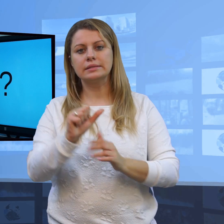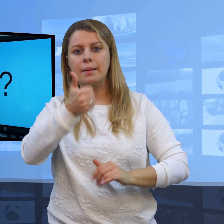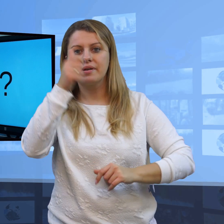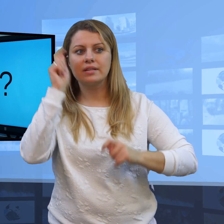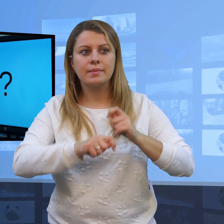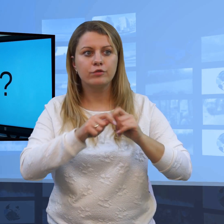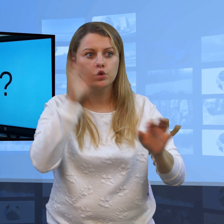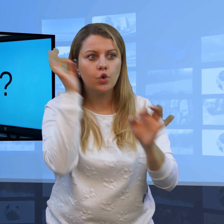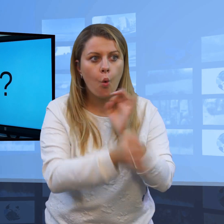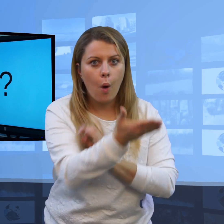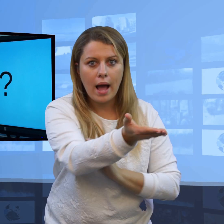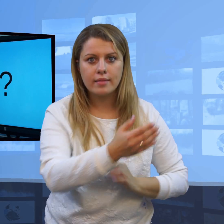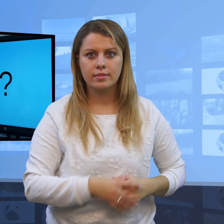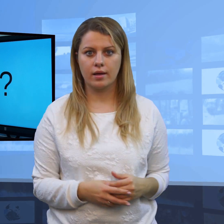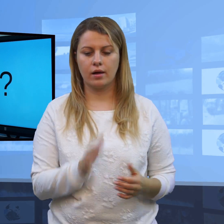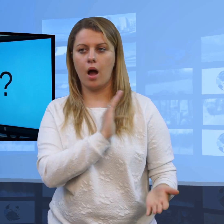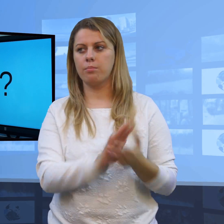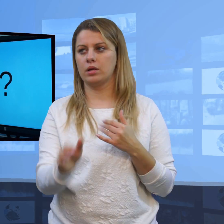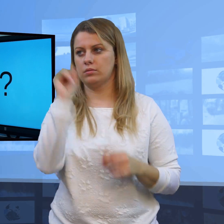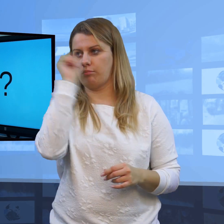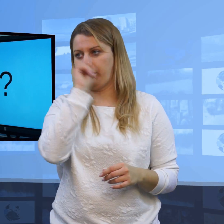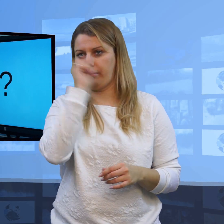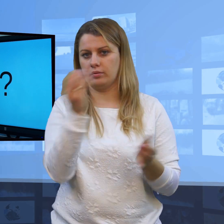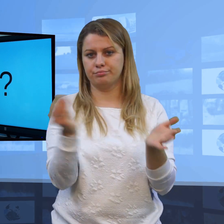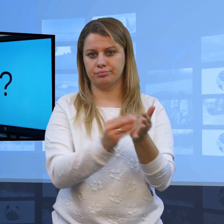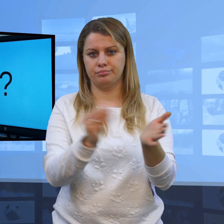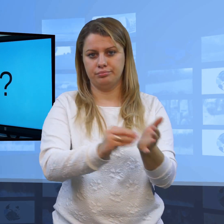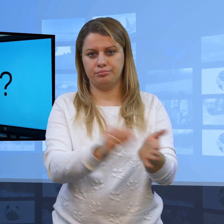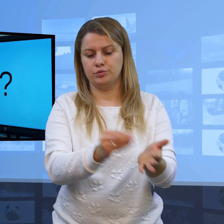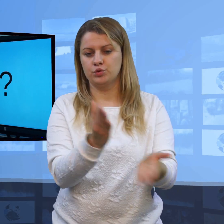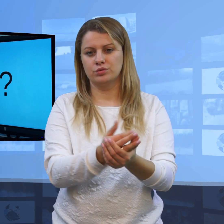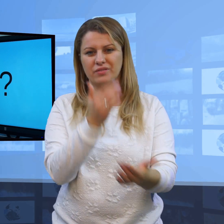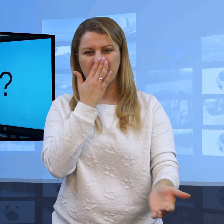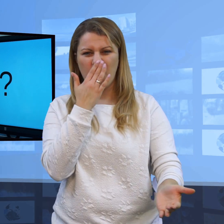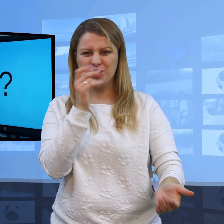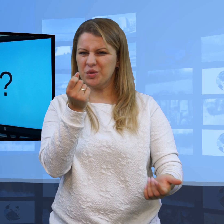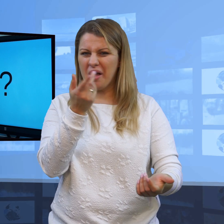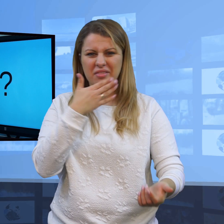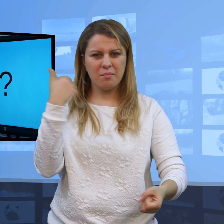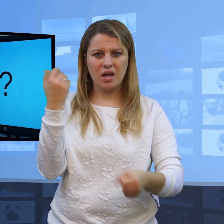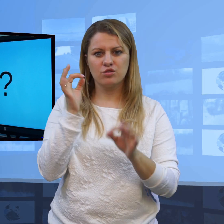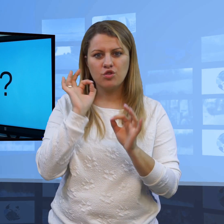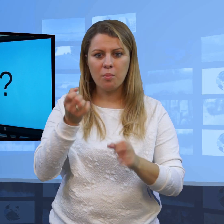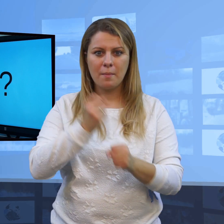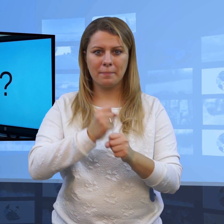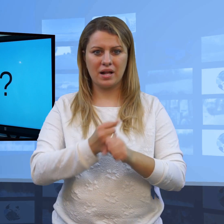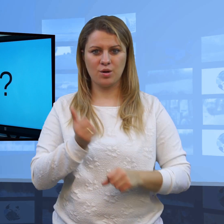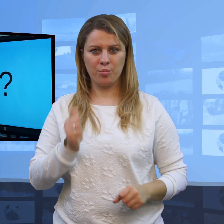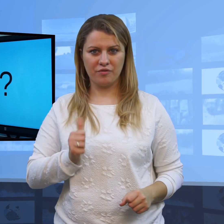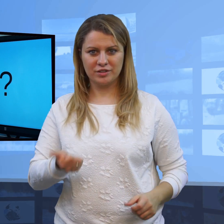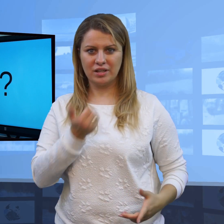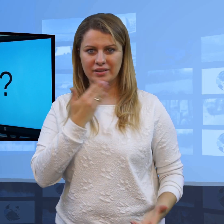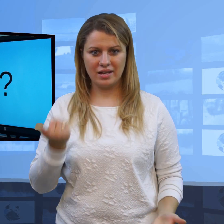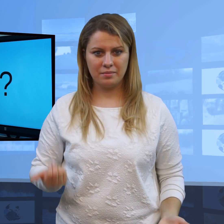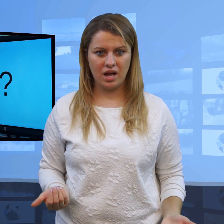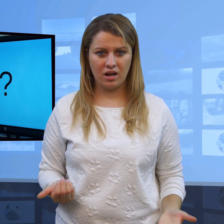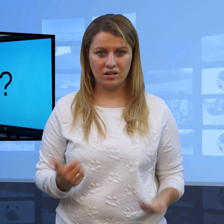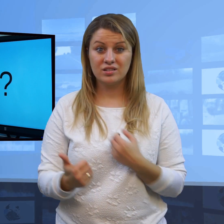je przekaże. To jest obowiązań dziennikarza. Jeśli dziennikarz tego nie robi, to może być z tego